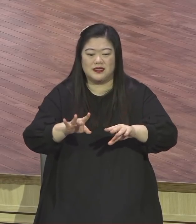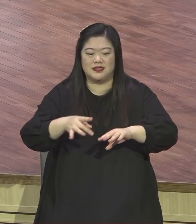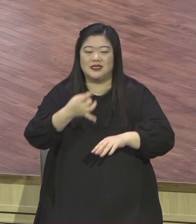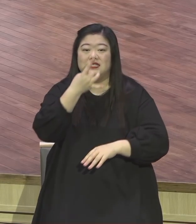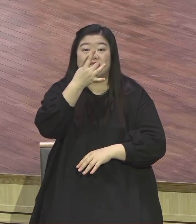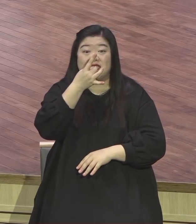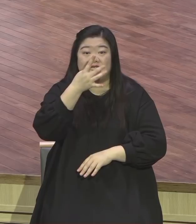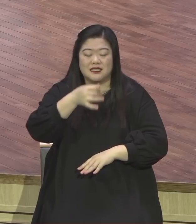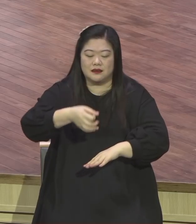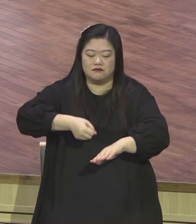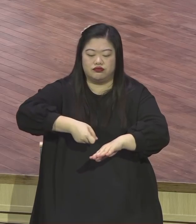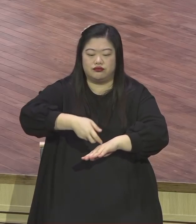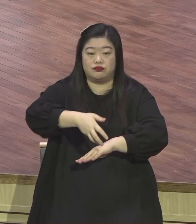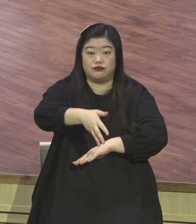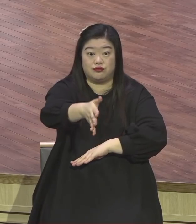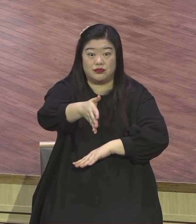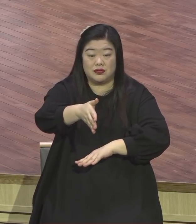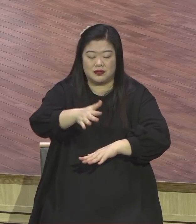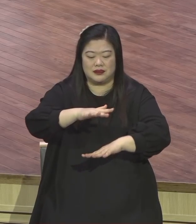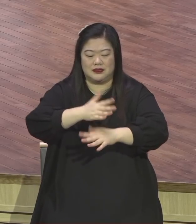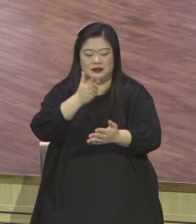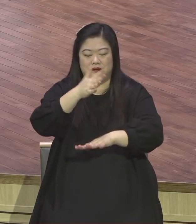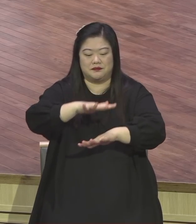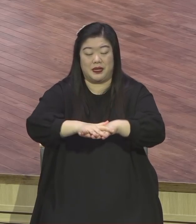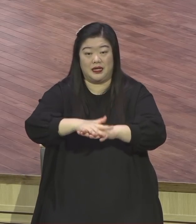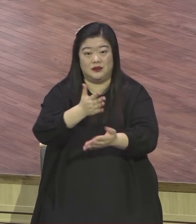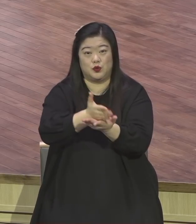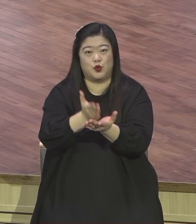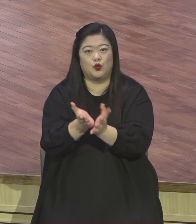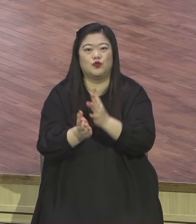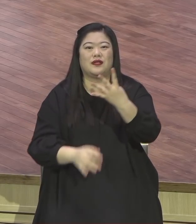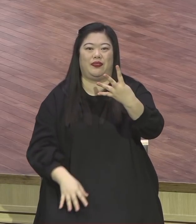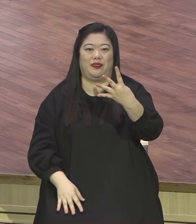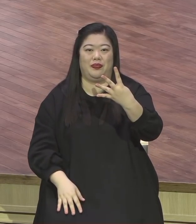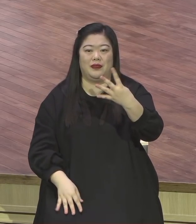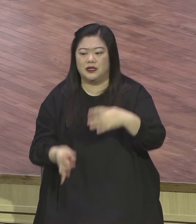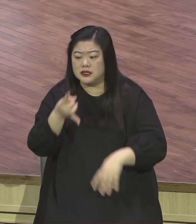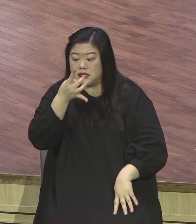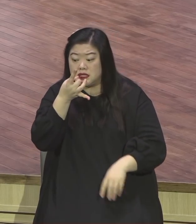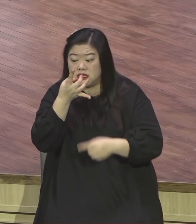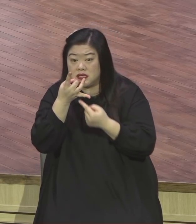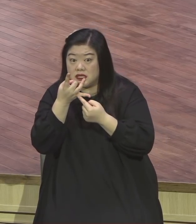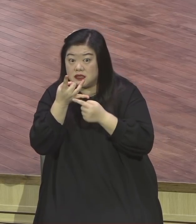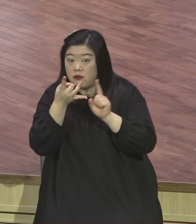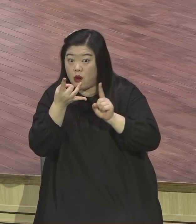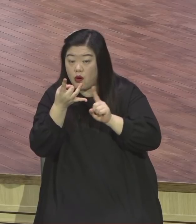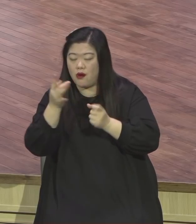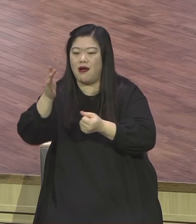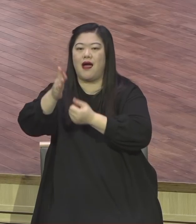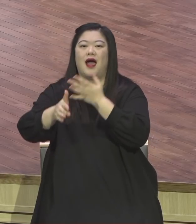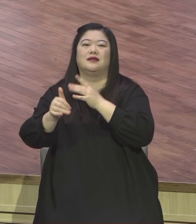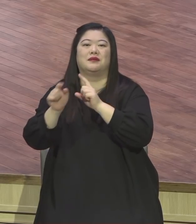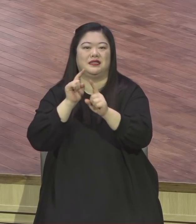나타난 시가 뭐예요? 하나님의 말씀을 의미해요. 하나님의 말씀. 하나님의 말씀을 의미하는데